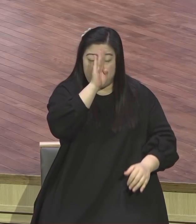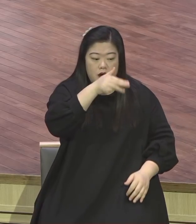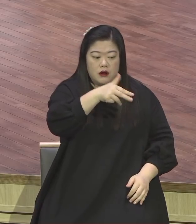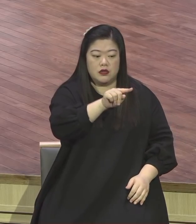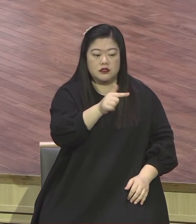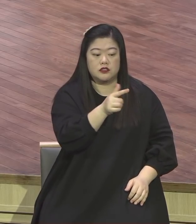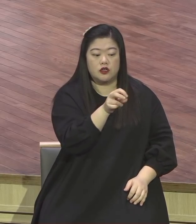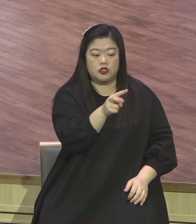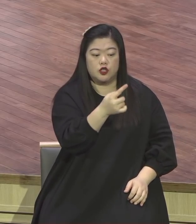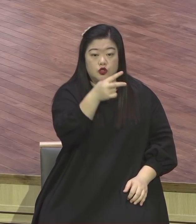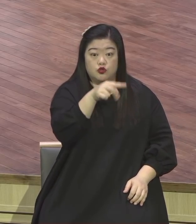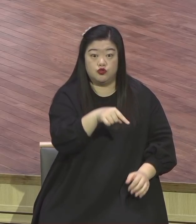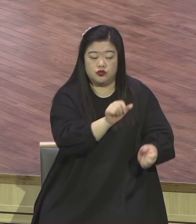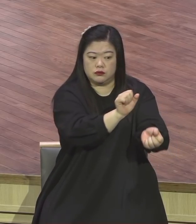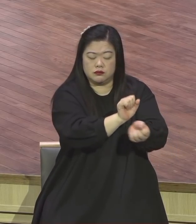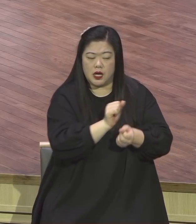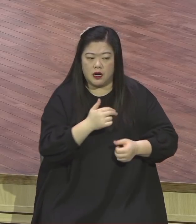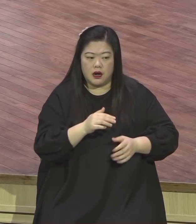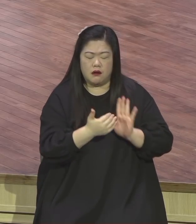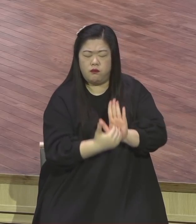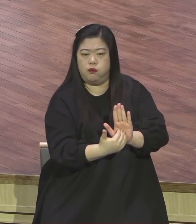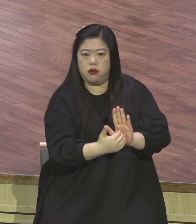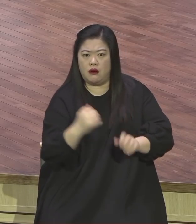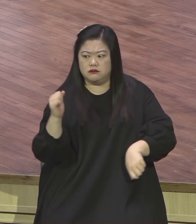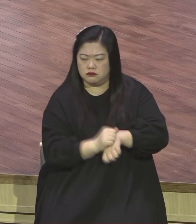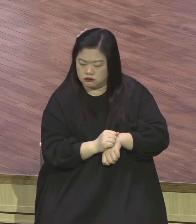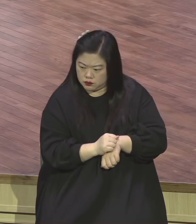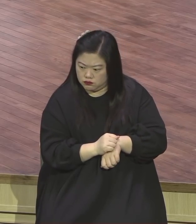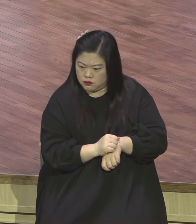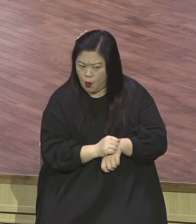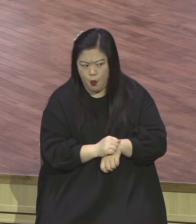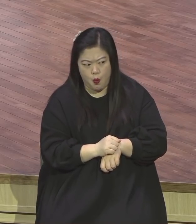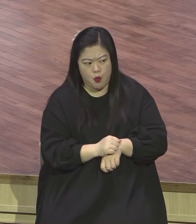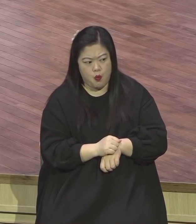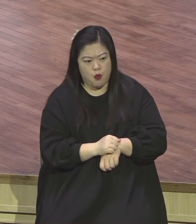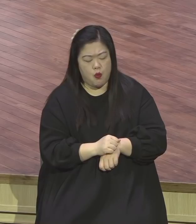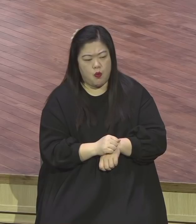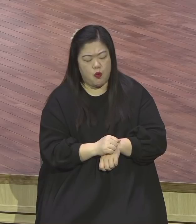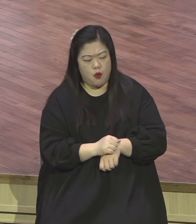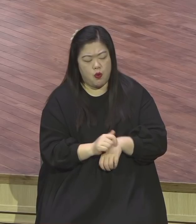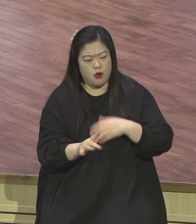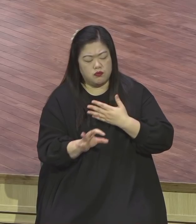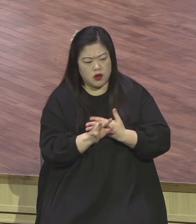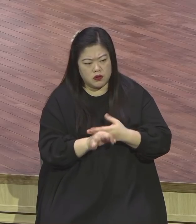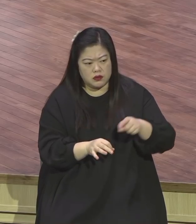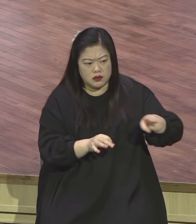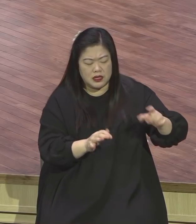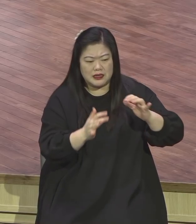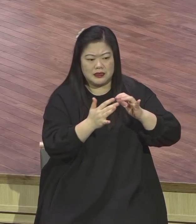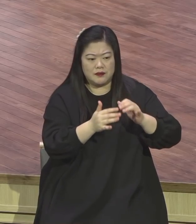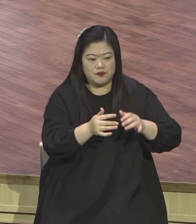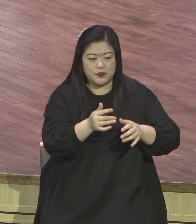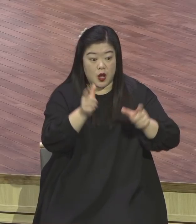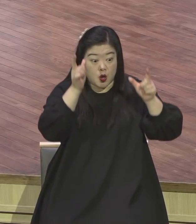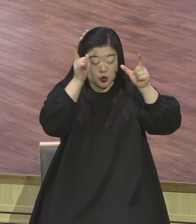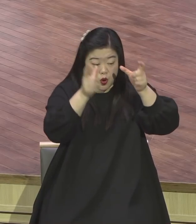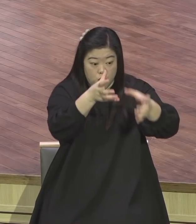중심으로 연구를 한 거예요 소를 통해서 오는 균을 발견해가지고